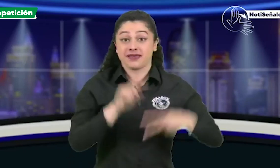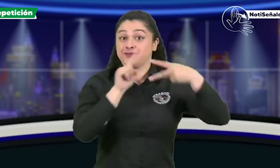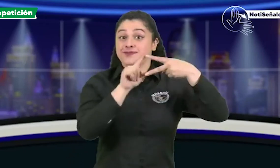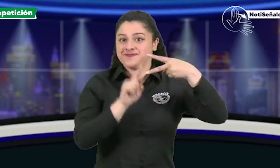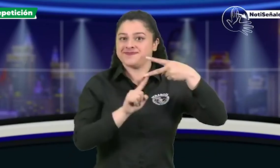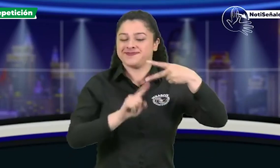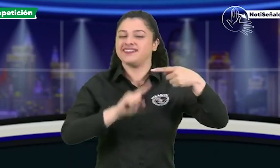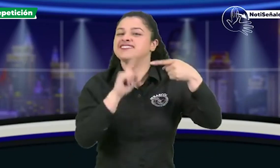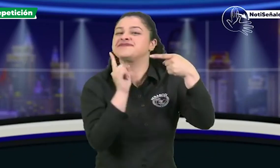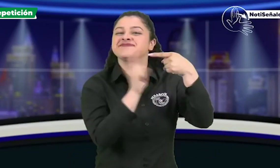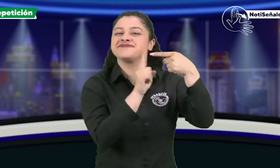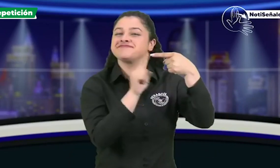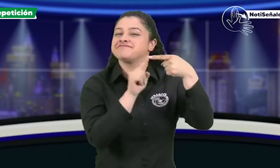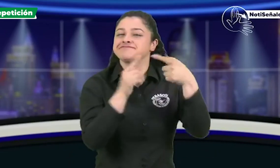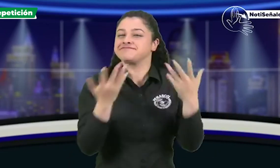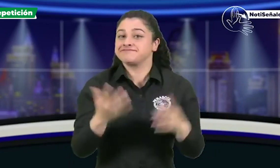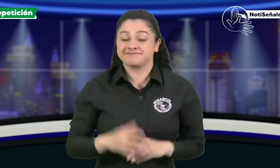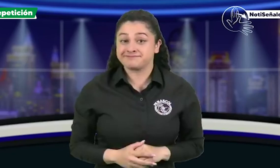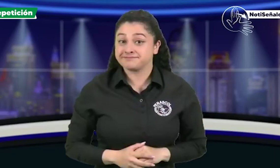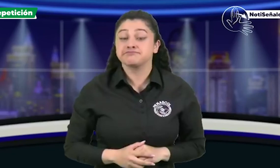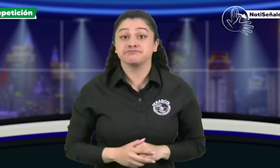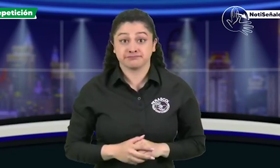queremos compartir. La primera.